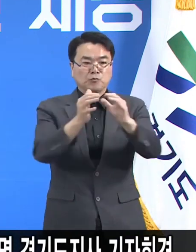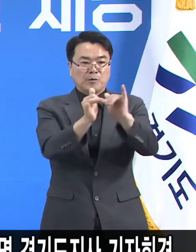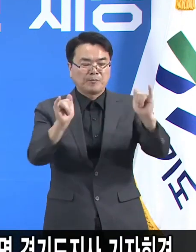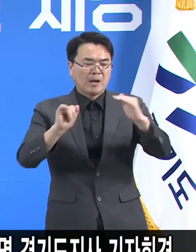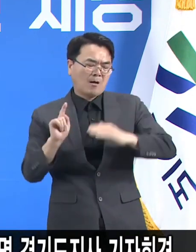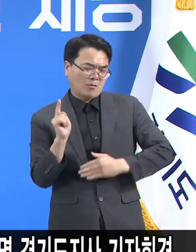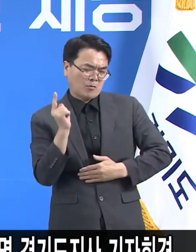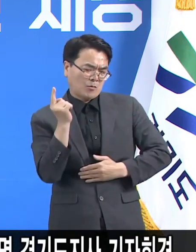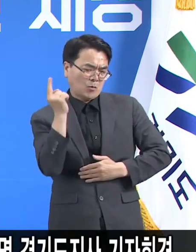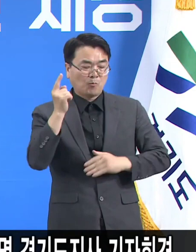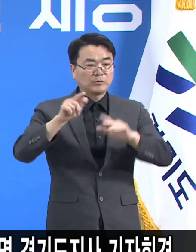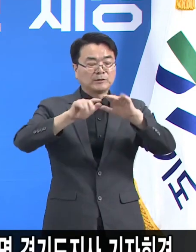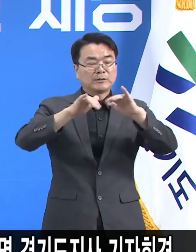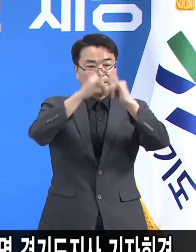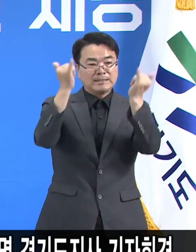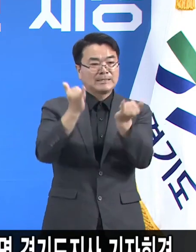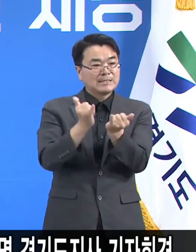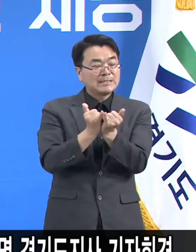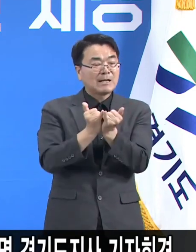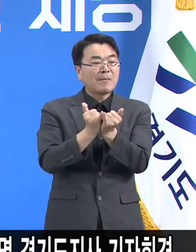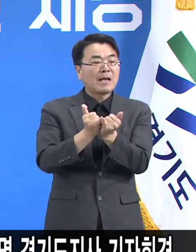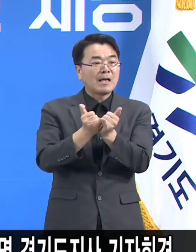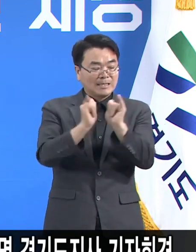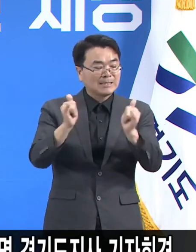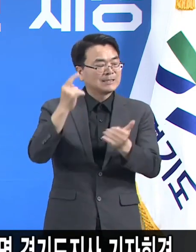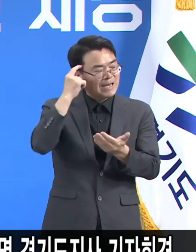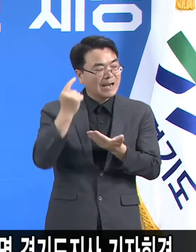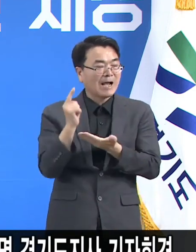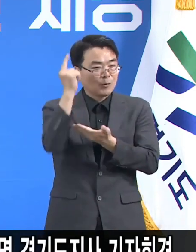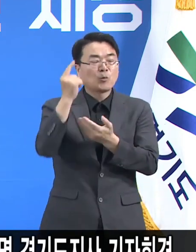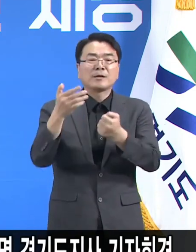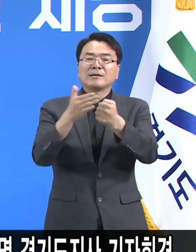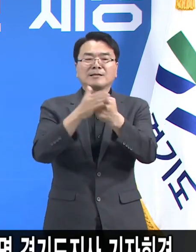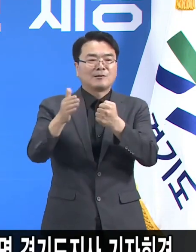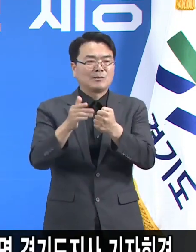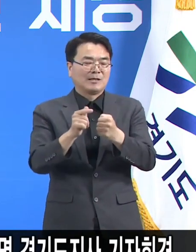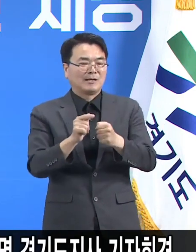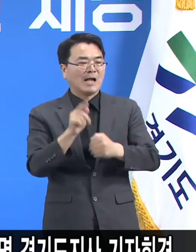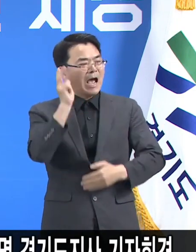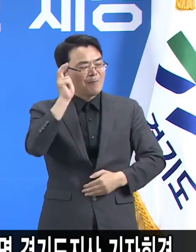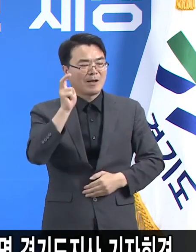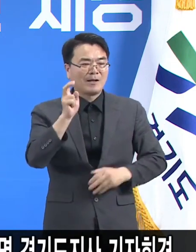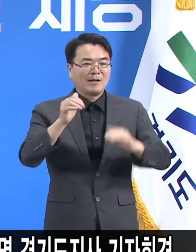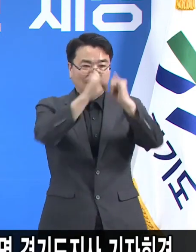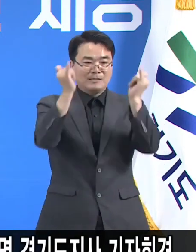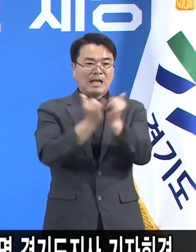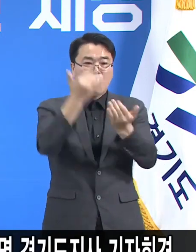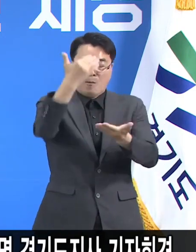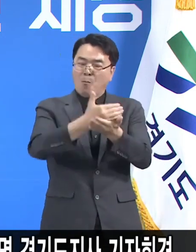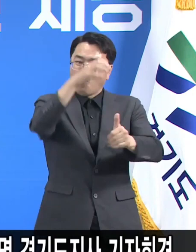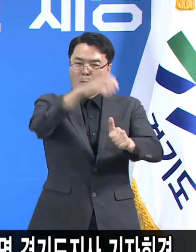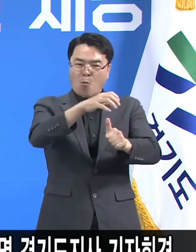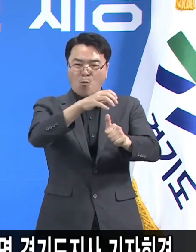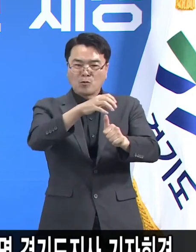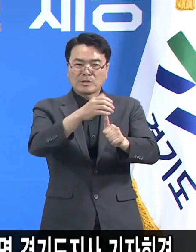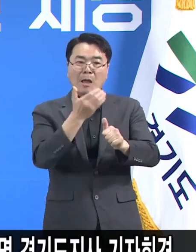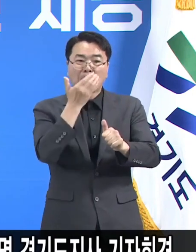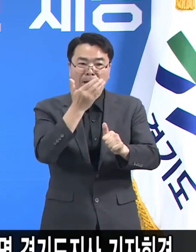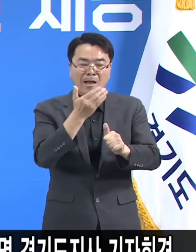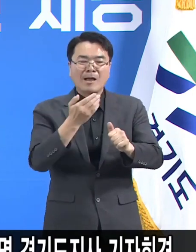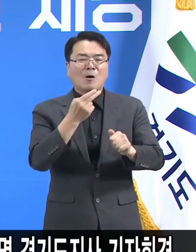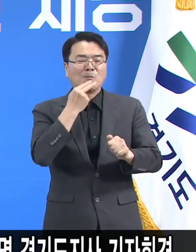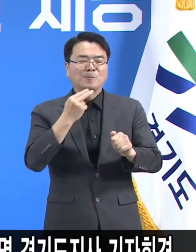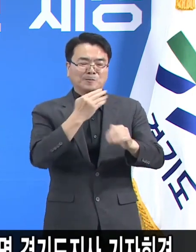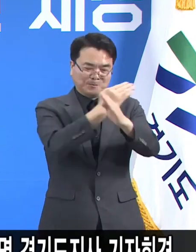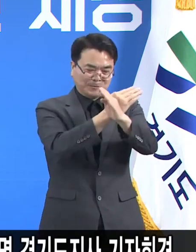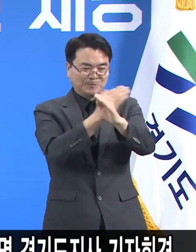시민의식 그것 때문에 실제로 전면 봉쇄 상황까지 가지 않도록 우리 국민들께서 충분히 협조하실